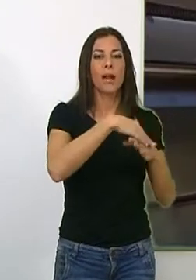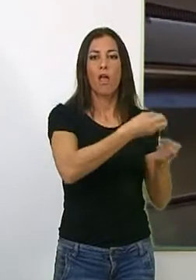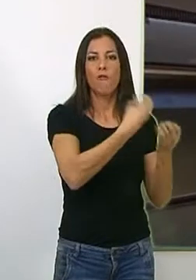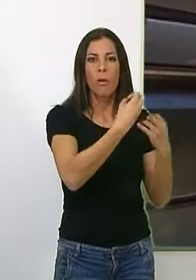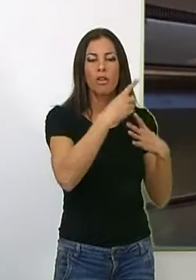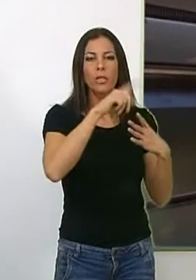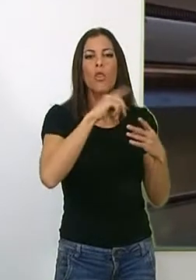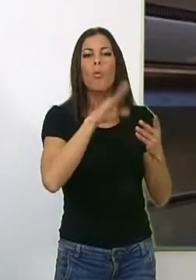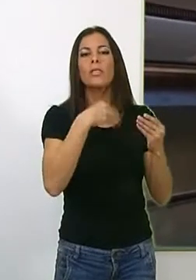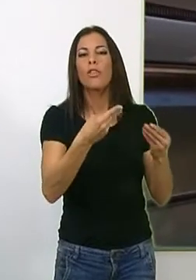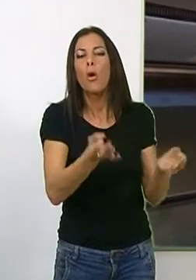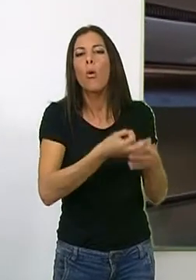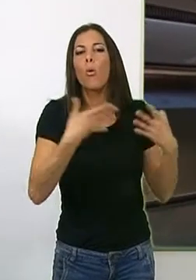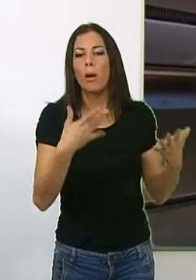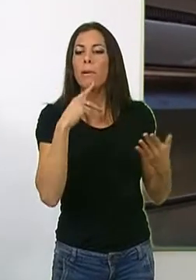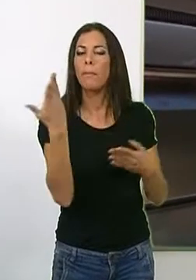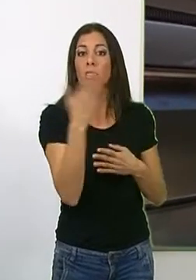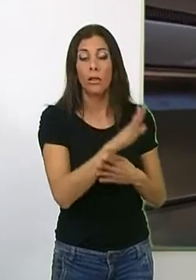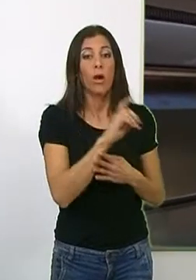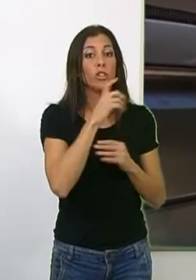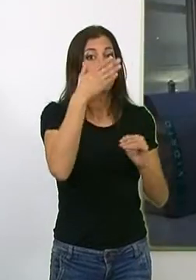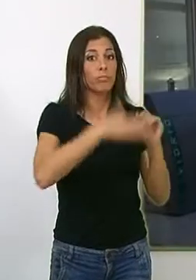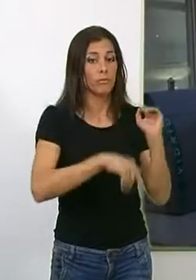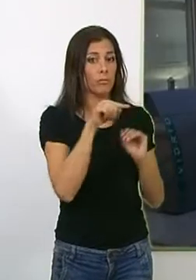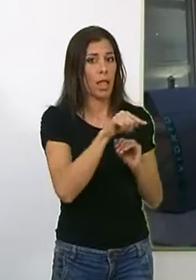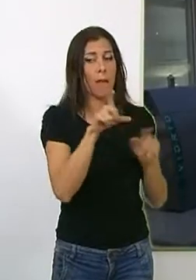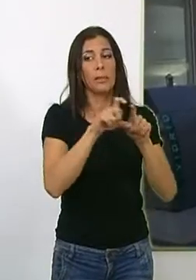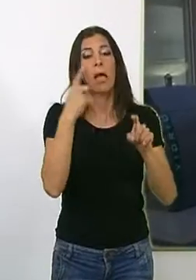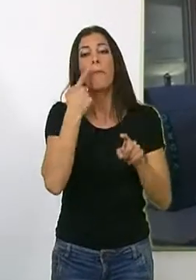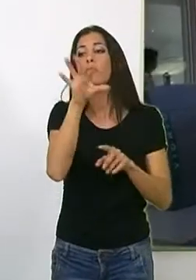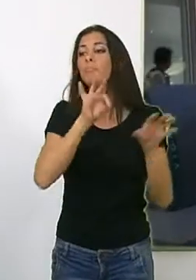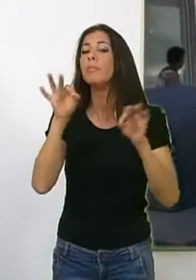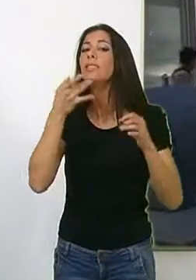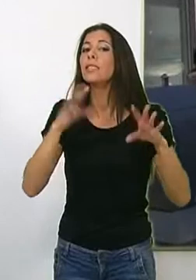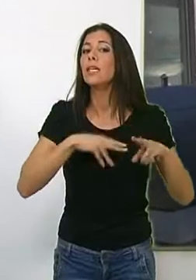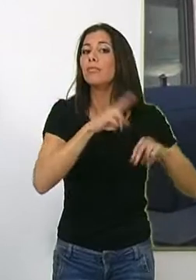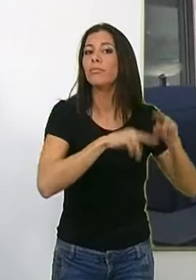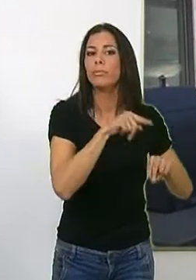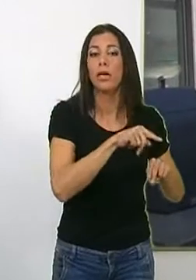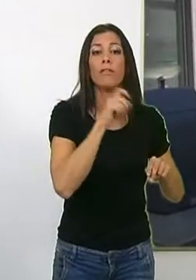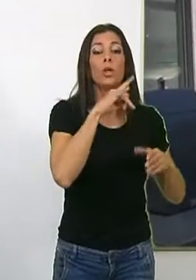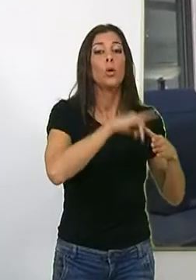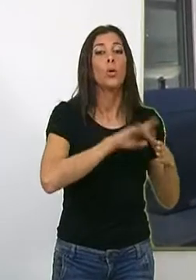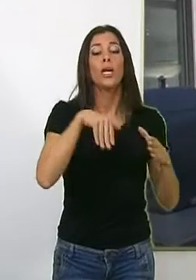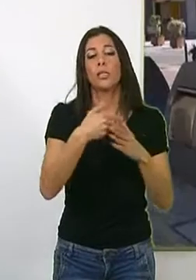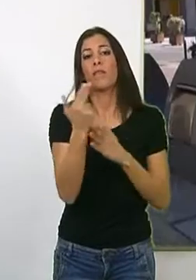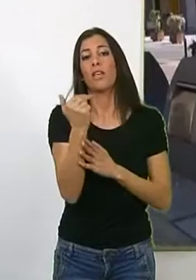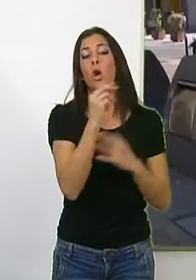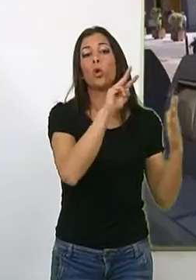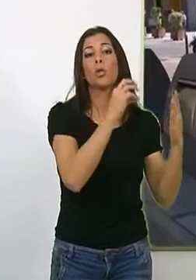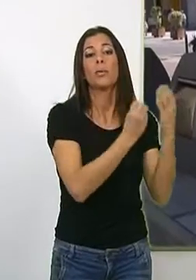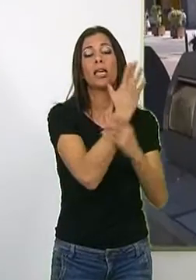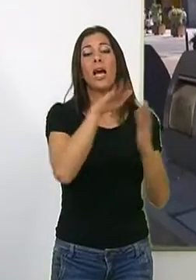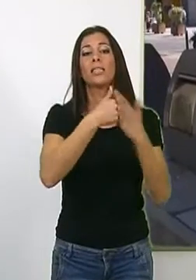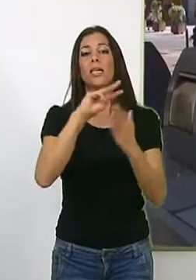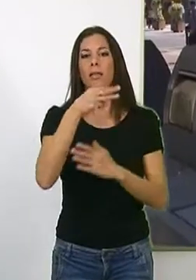información y documentación que pueda presentarse hasta ese mismo día, de lunes a viernes de 8 de la mañana a 3 de la